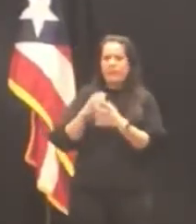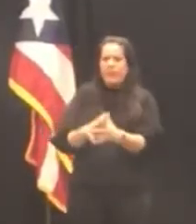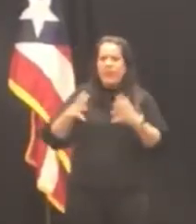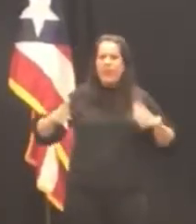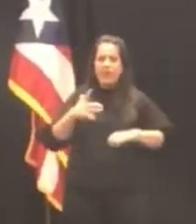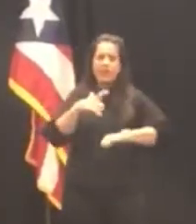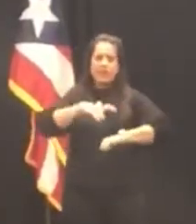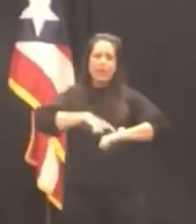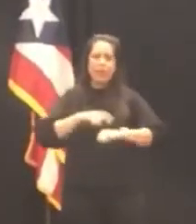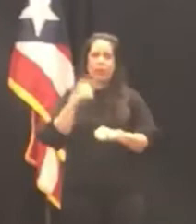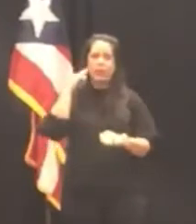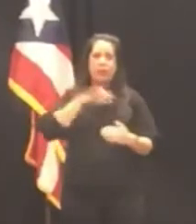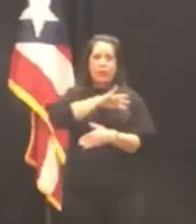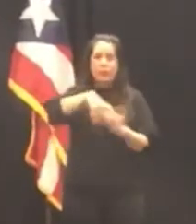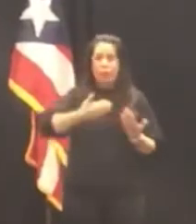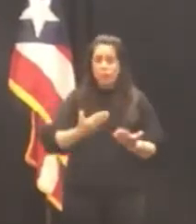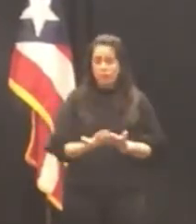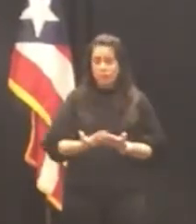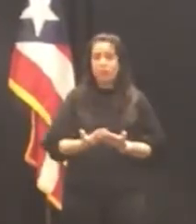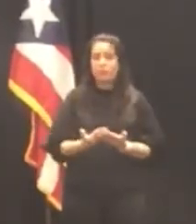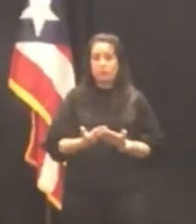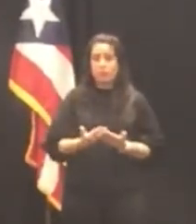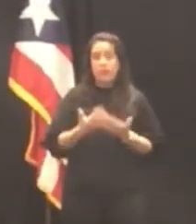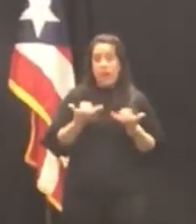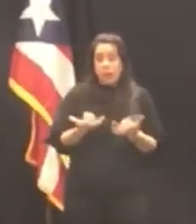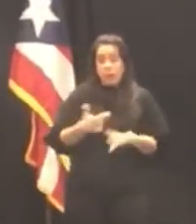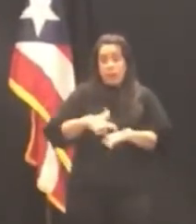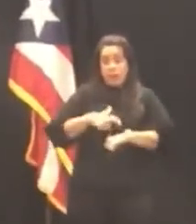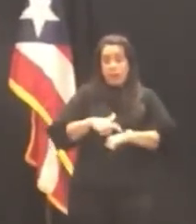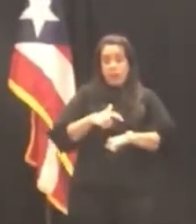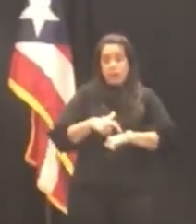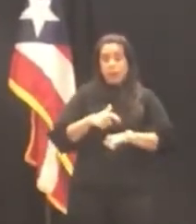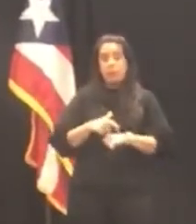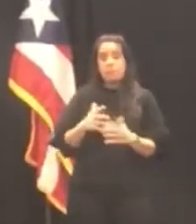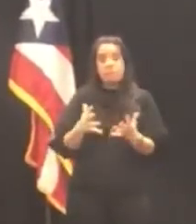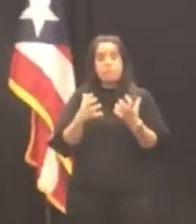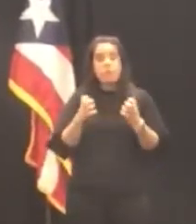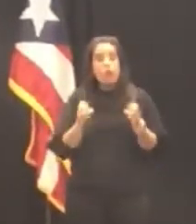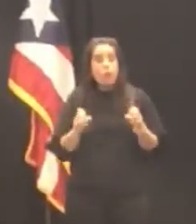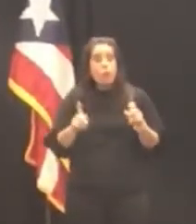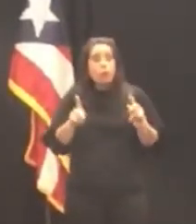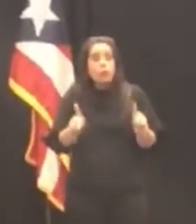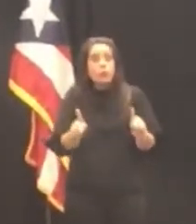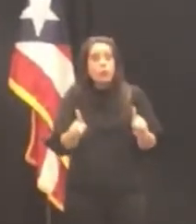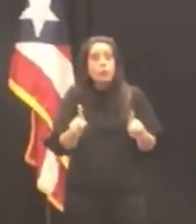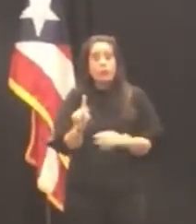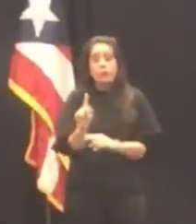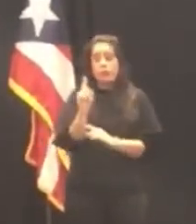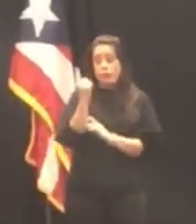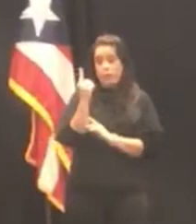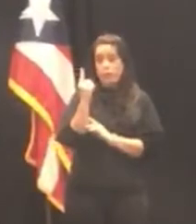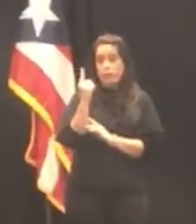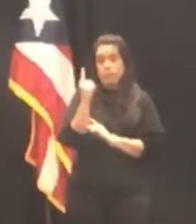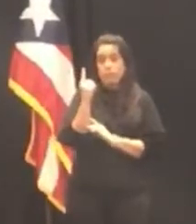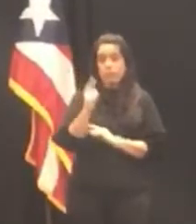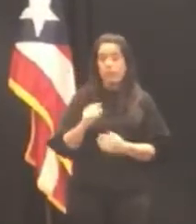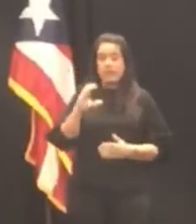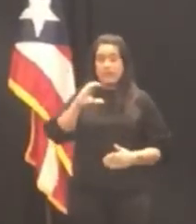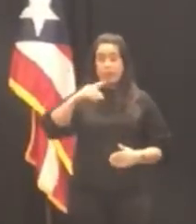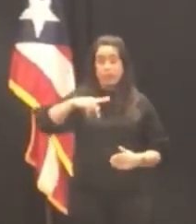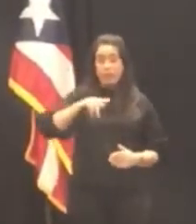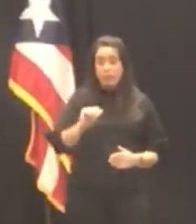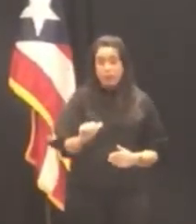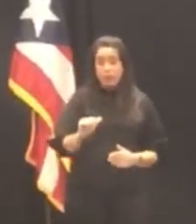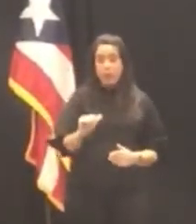momento para todos así que en este momento quisiera dar la oportunidad en primera instancia al CPA